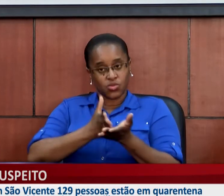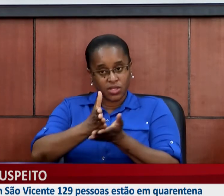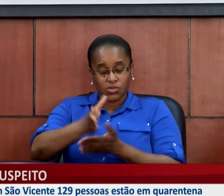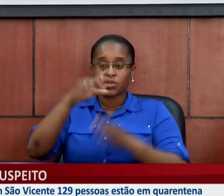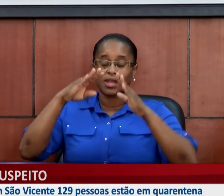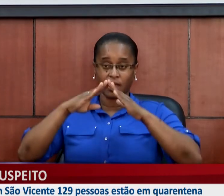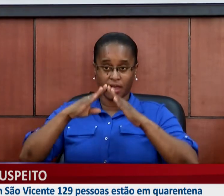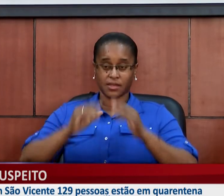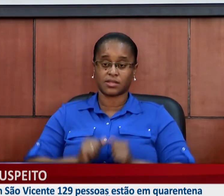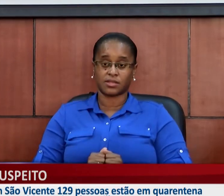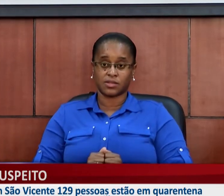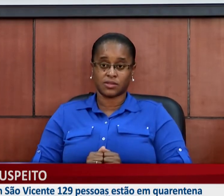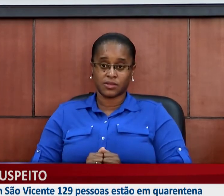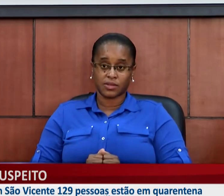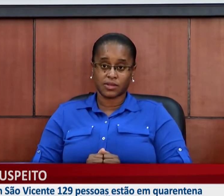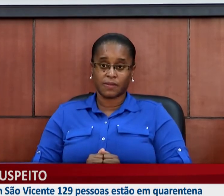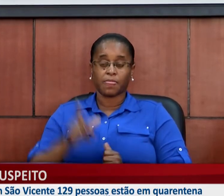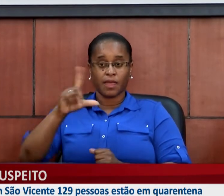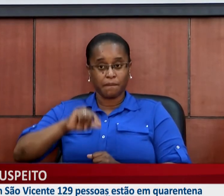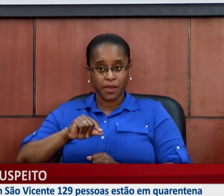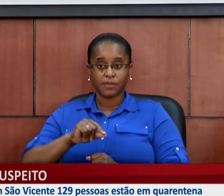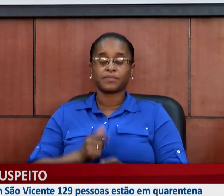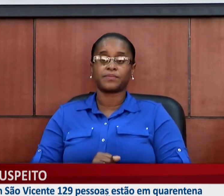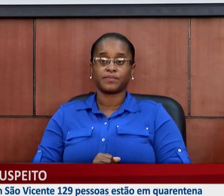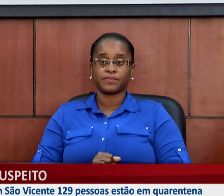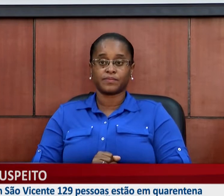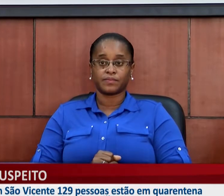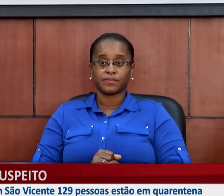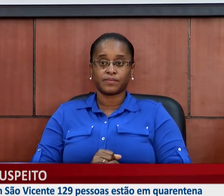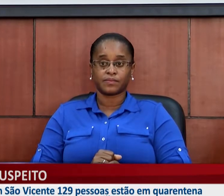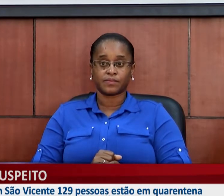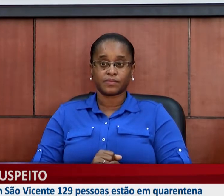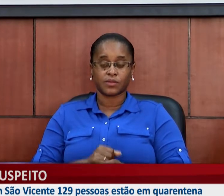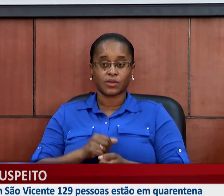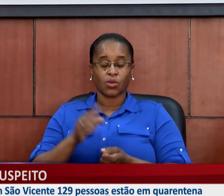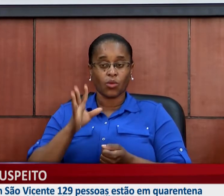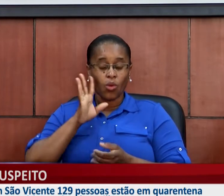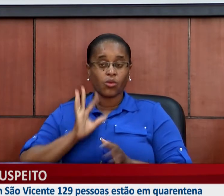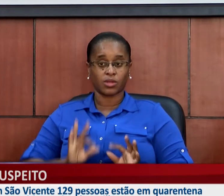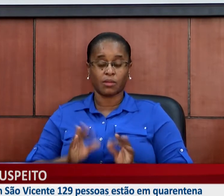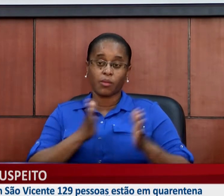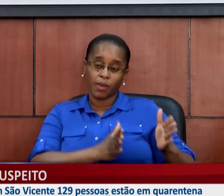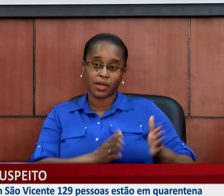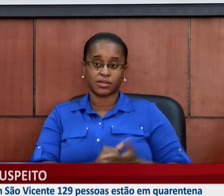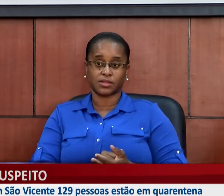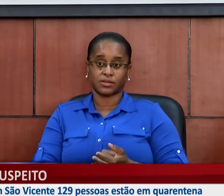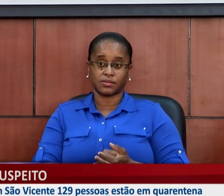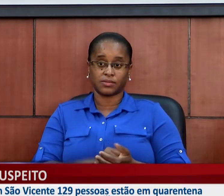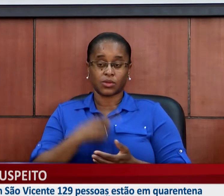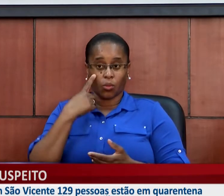com um regime rigoroso também de seguimento por parte das utilidades sanitárias